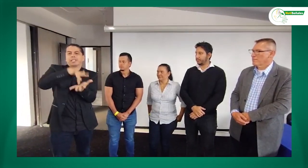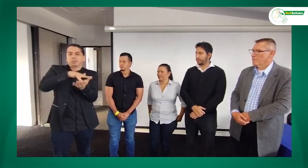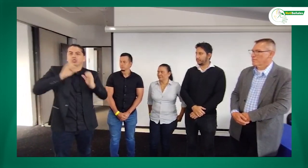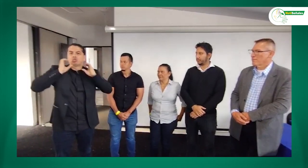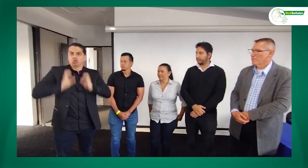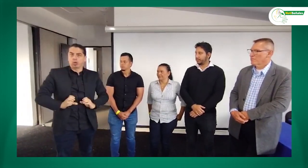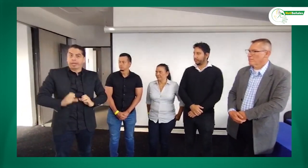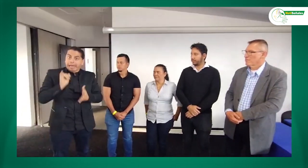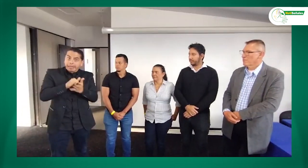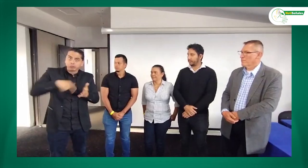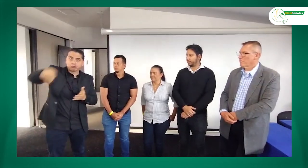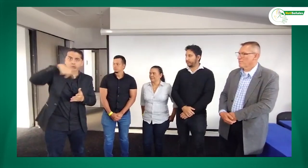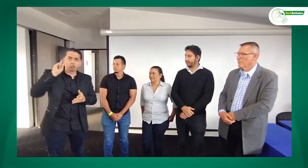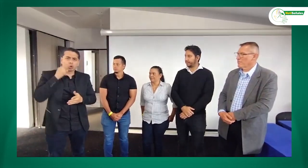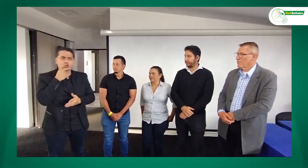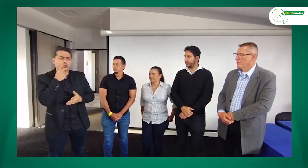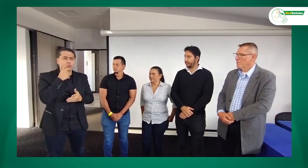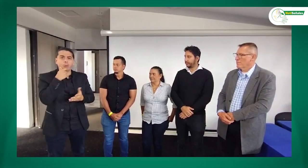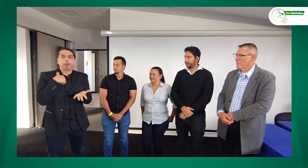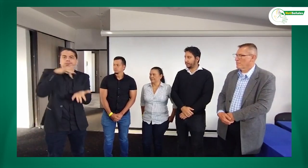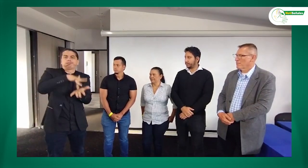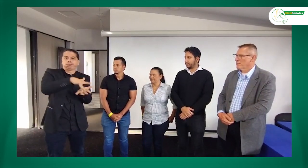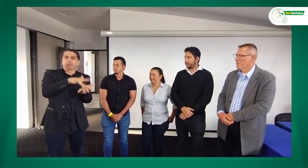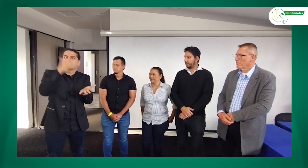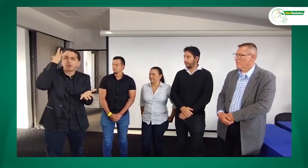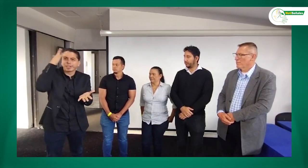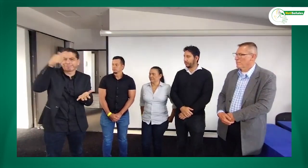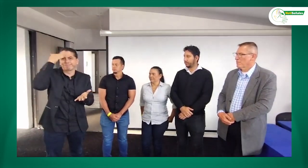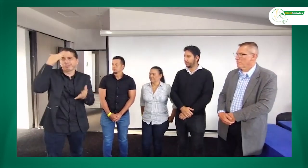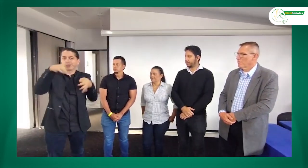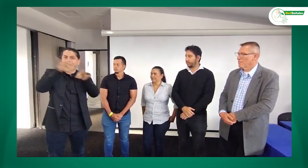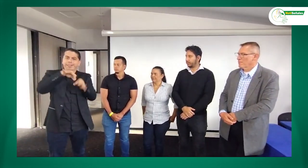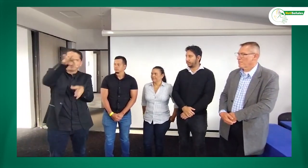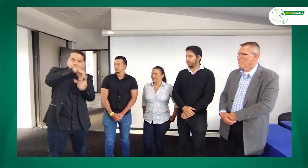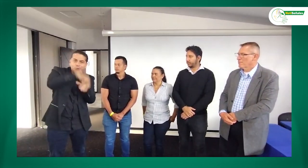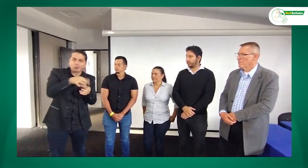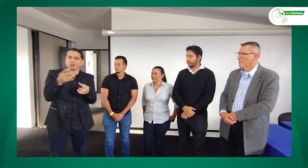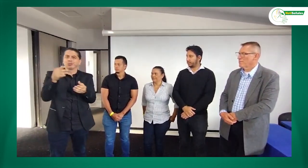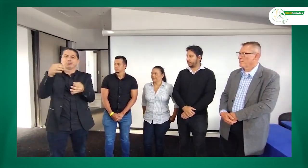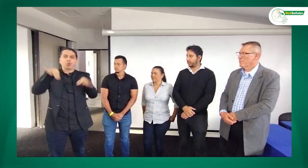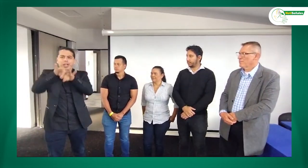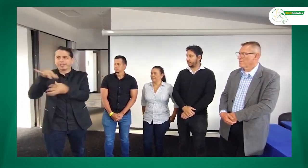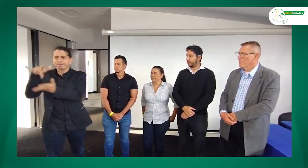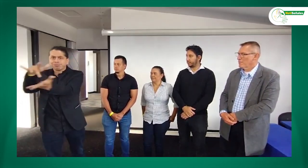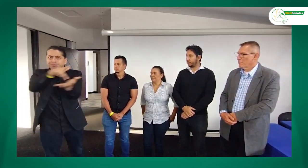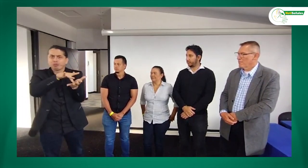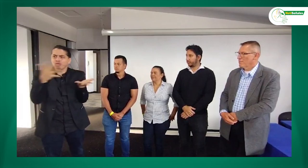las personas sordas participemos y nos informemos sobre el voto, la importancia de participar y en dónde hacerlo, en el sector público,